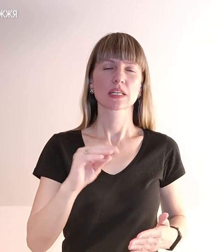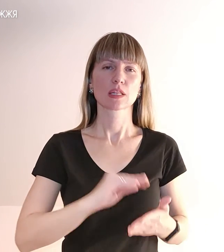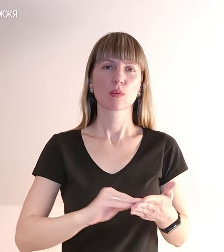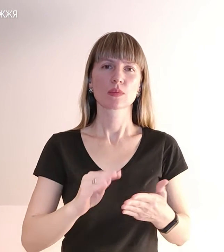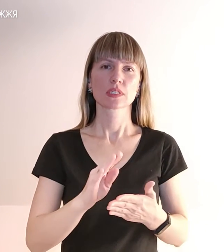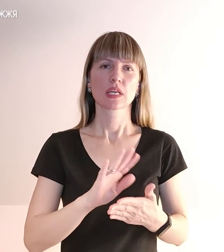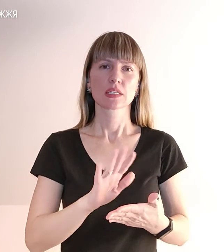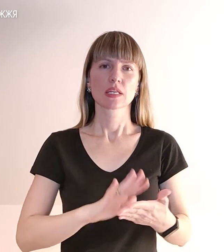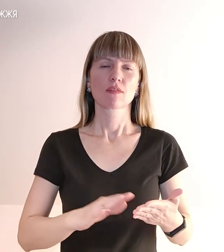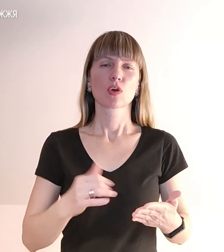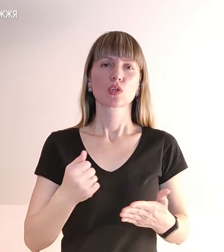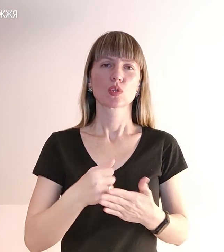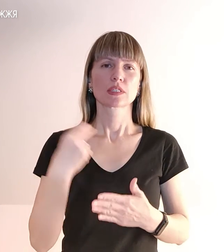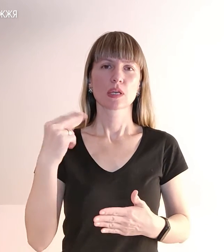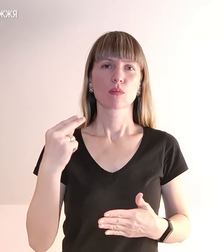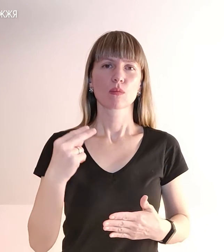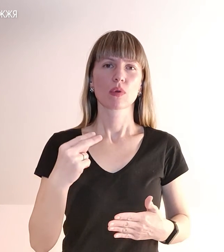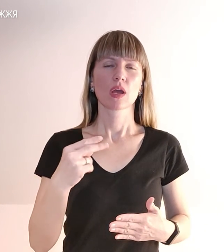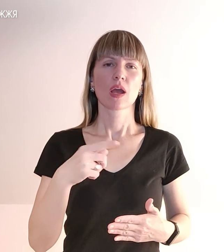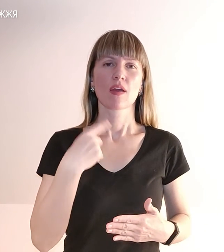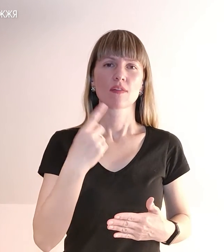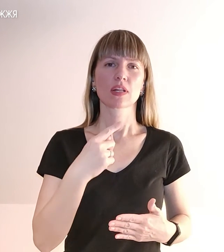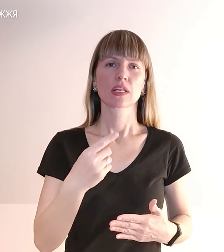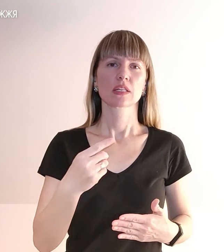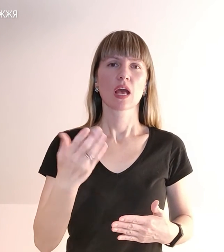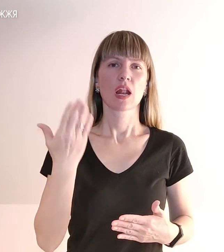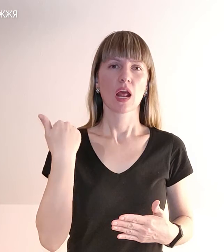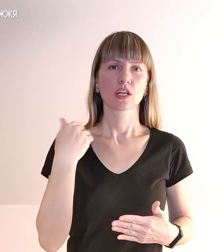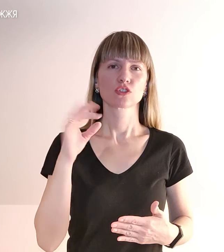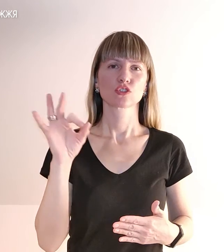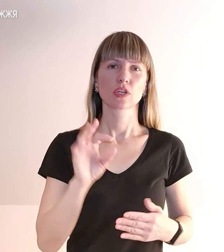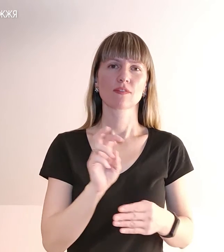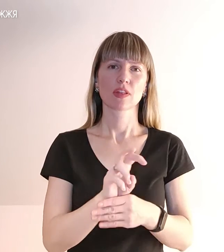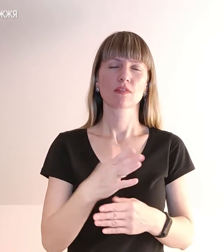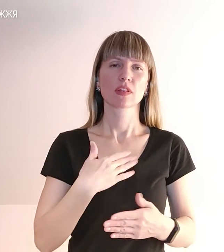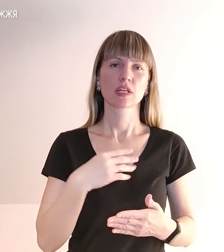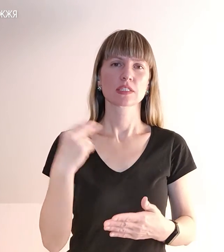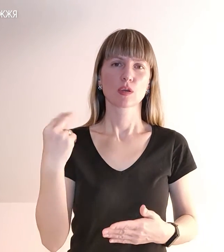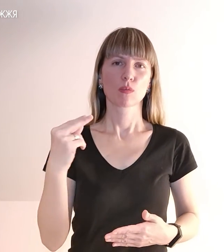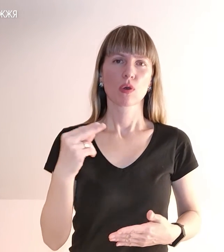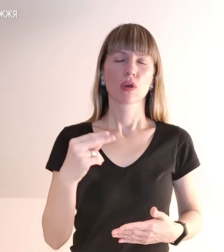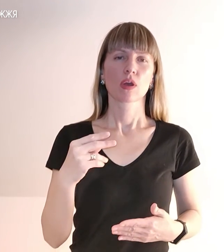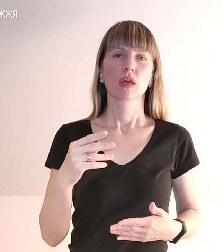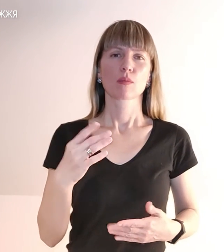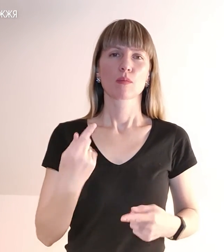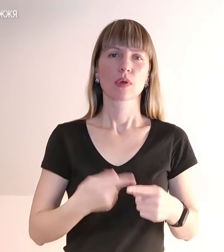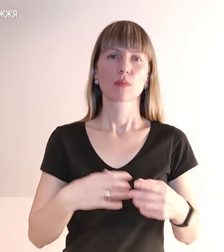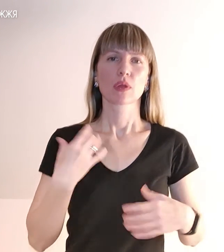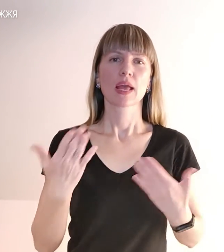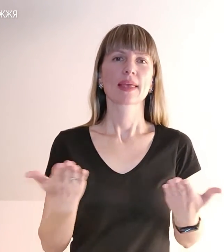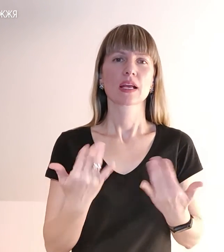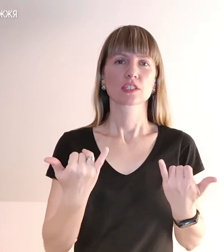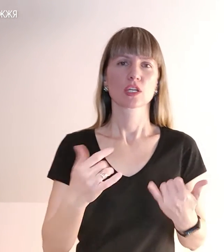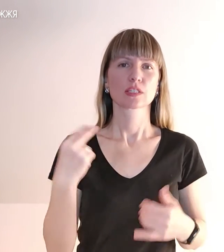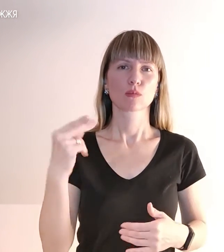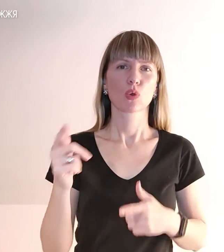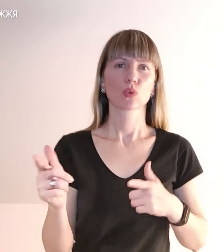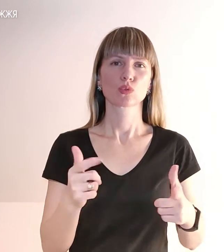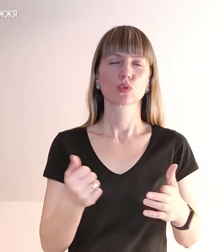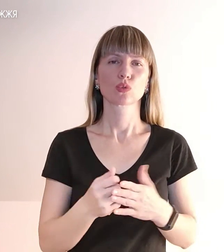акторки, вона часто відвідувала наше місто, бувала у виснечних місцях, тому переживає, як зараз Запоріжжя, готується до зустрічі